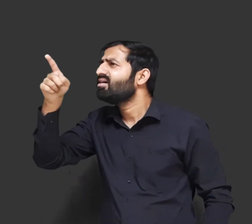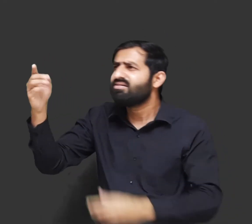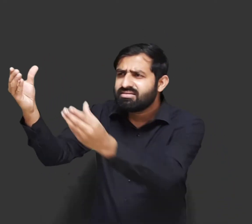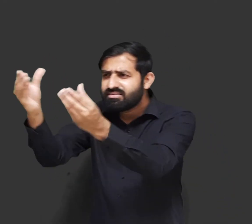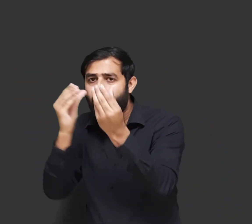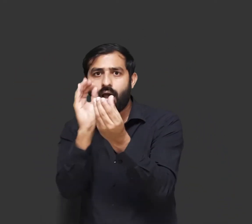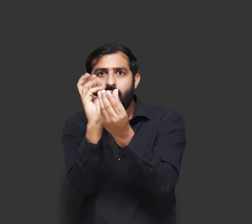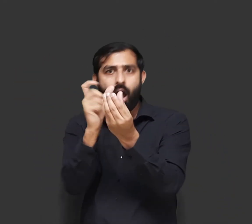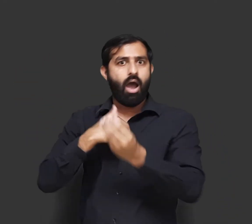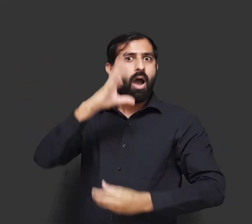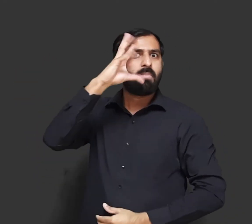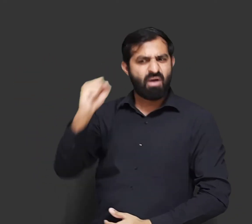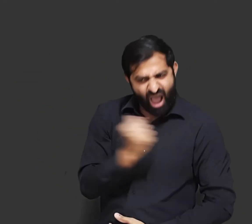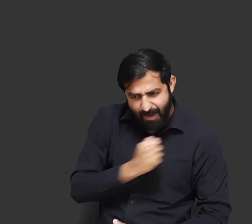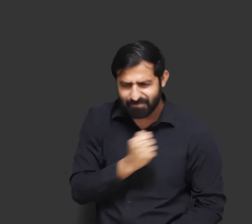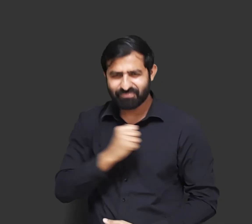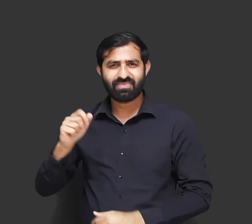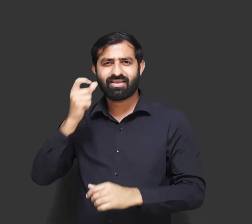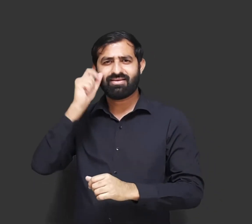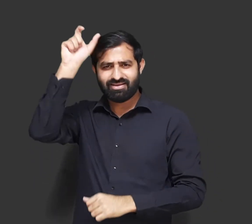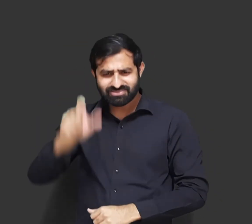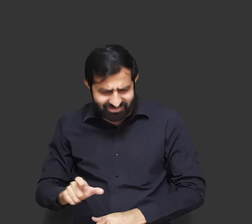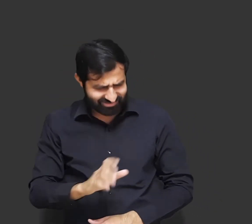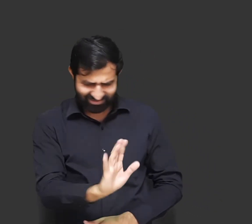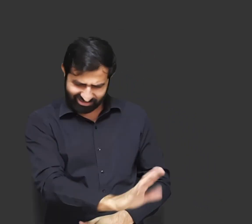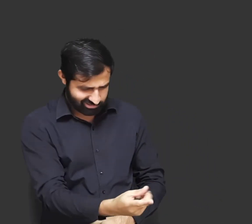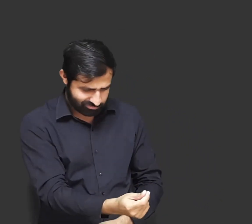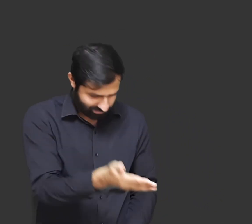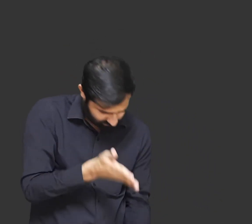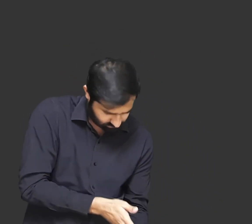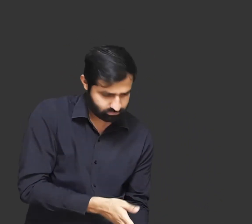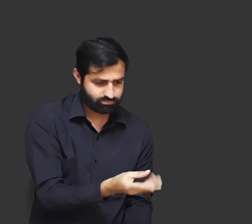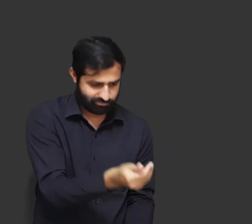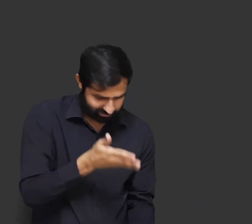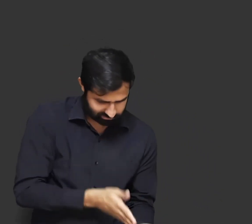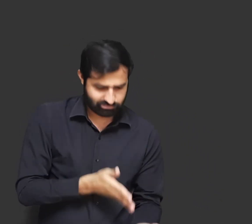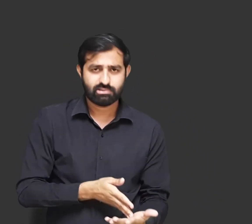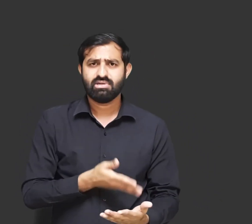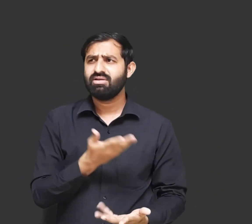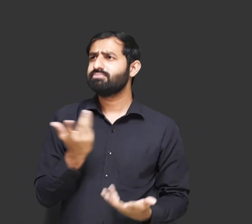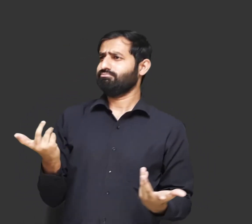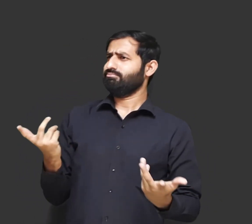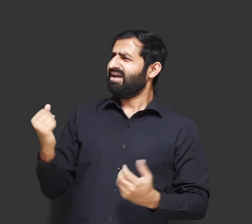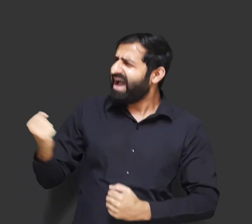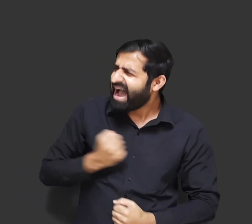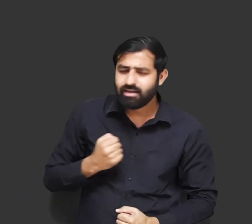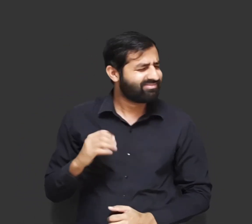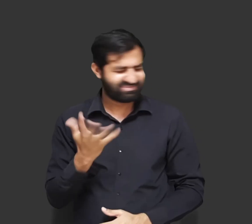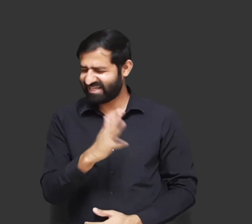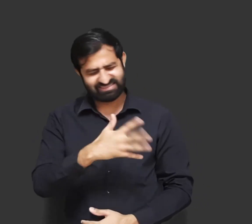उठाया और नंबर देखा तो वह उसकी जैसा ही था उसने कहा यह मेरा है, दुकानदार ने कहा नहीं पहले पैसे लाओ, उसने फिर कहा कि यह तो